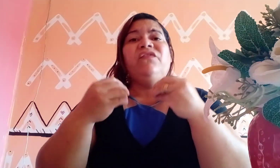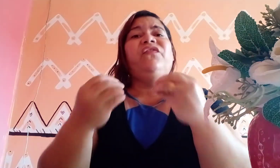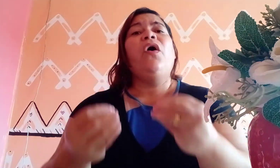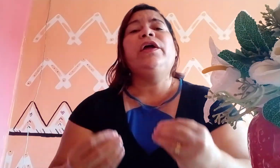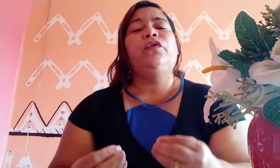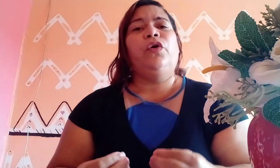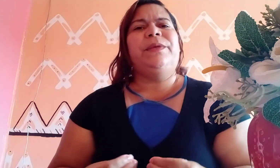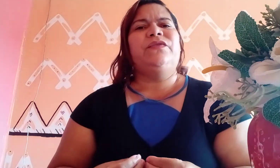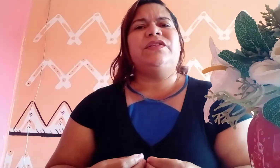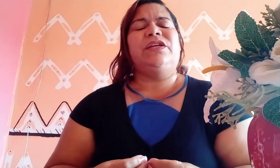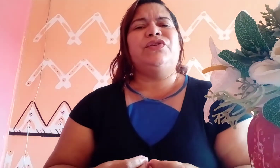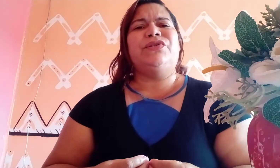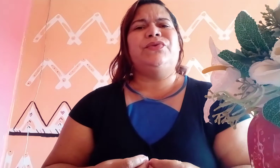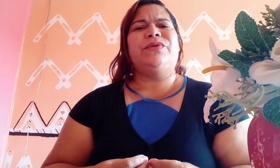Invoque o nome do Senhor Jesus.